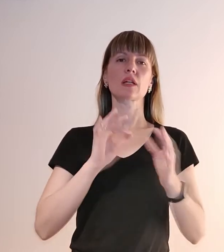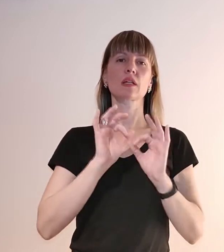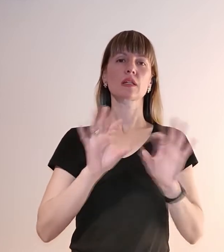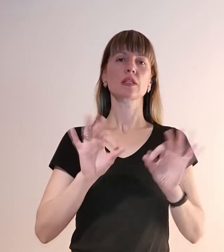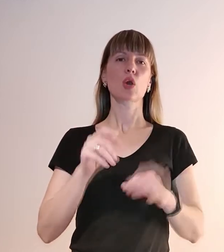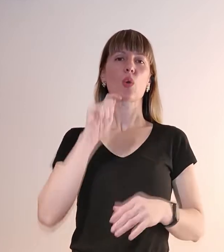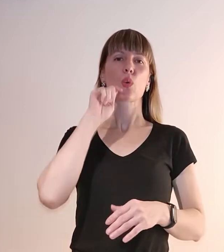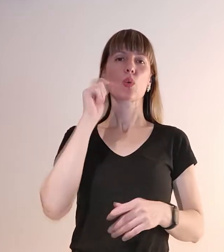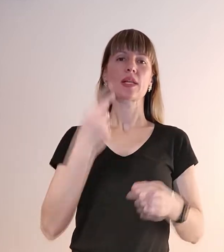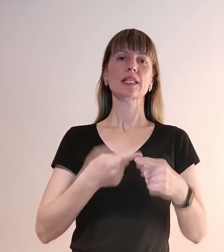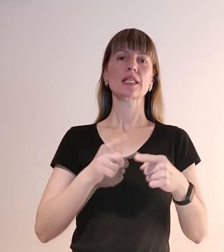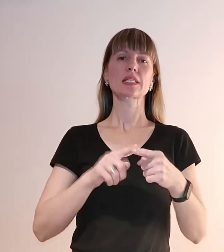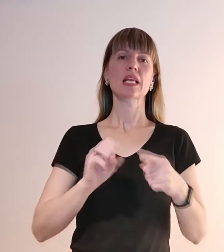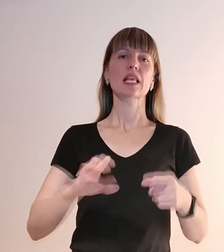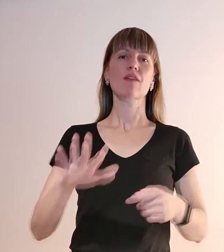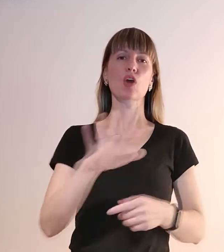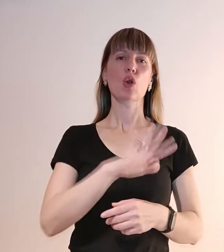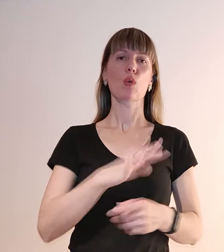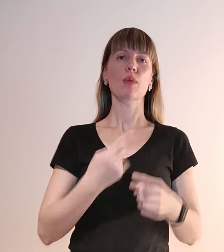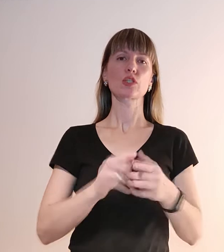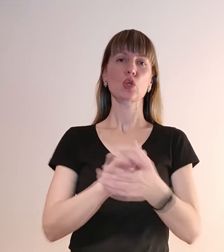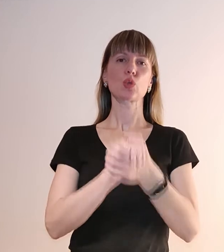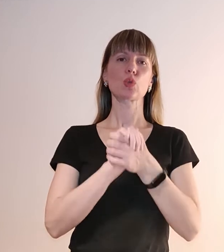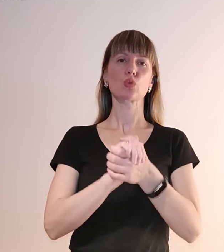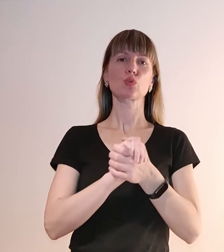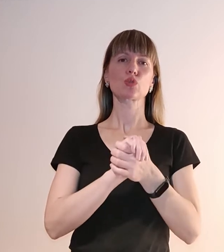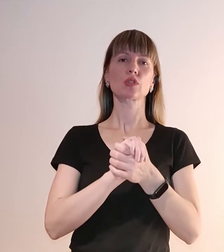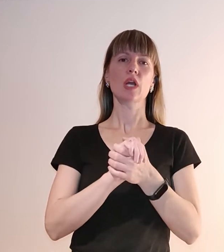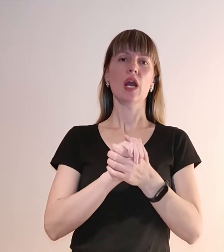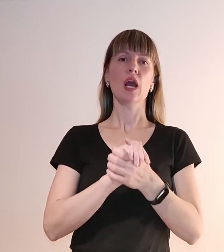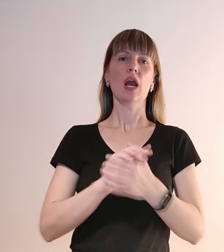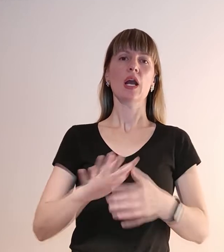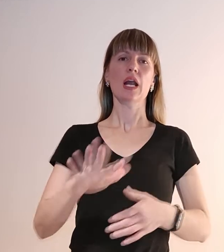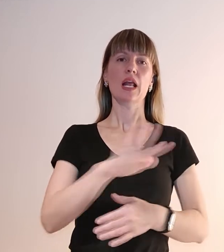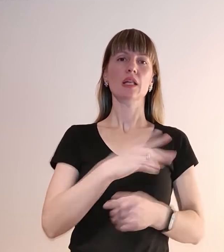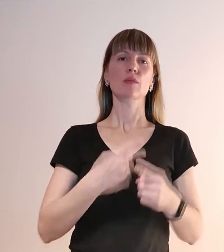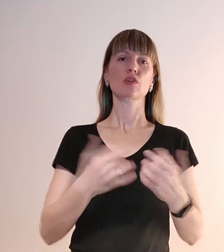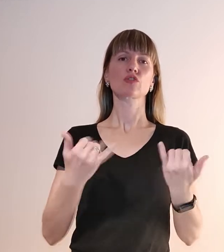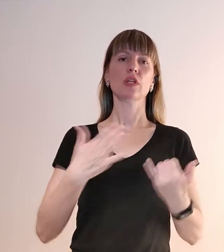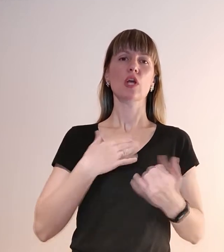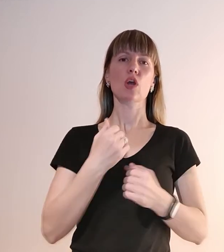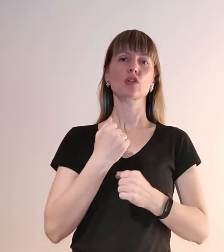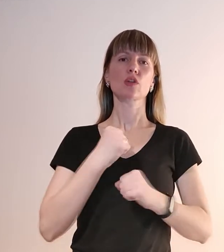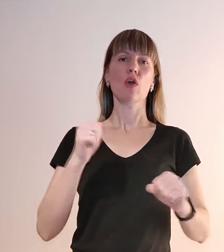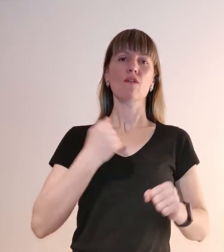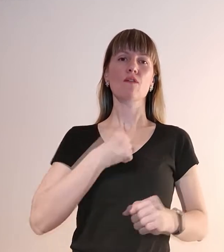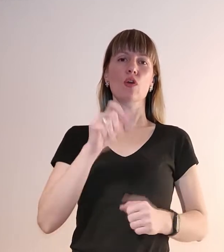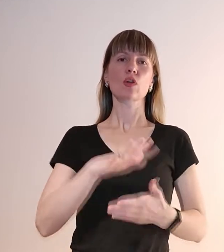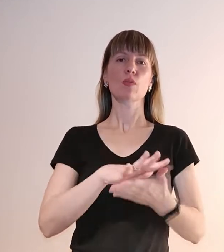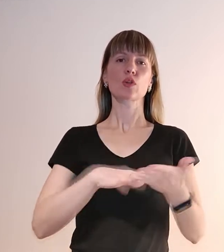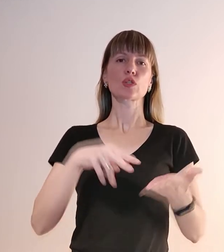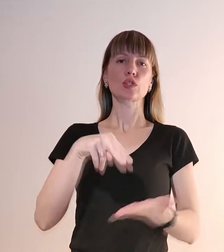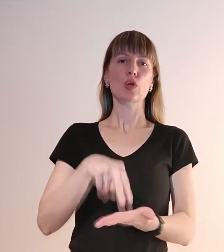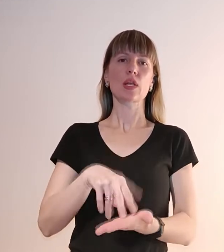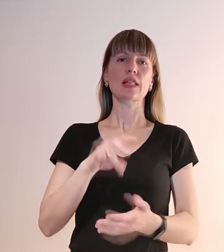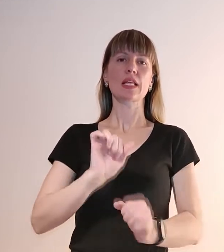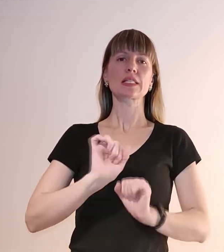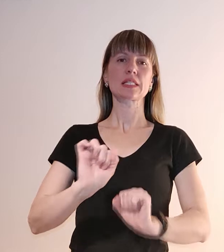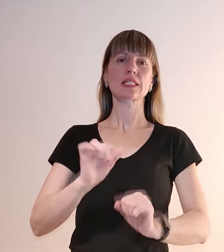Україна – це Європа, це дружня країна. Тому саме зараз наші хороблі воїни героїчно продовжують стояти на захисті свободи